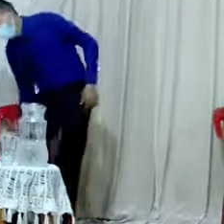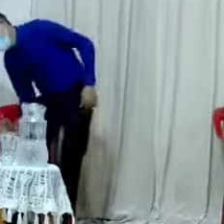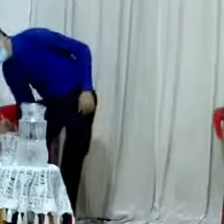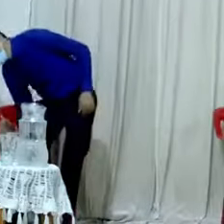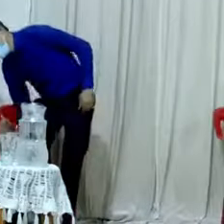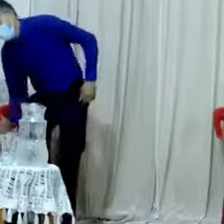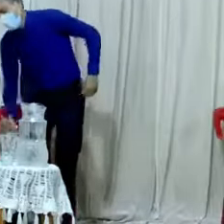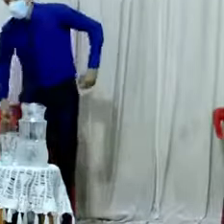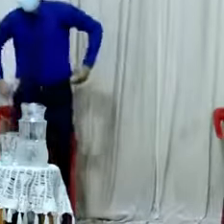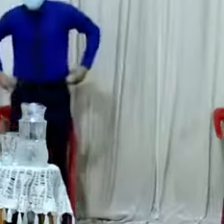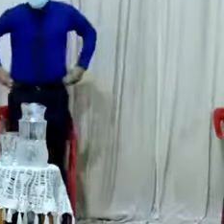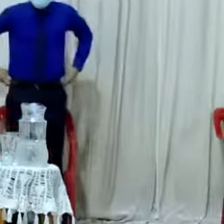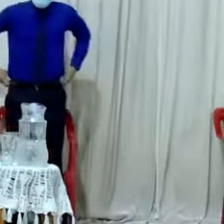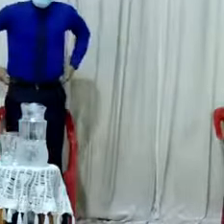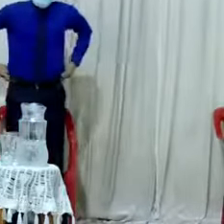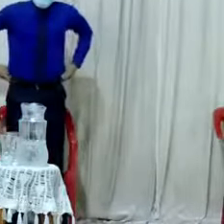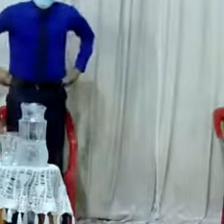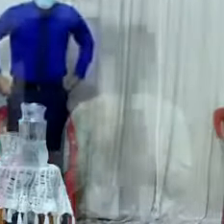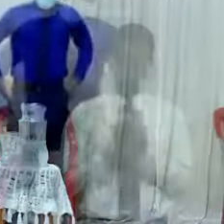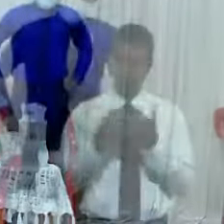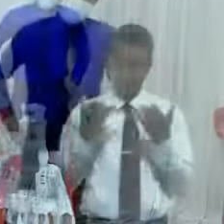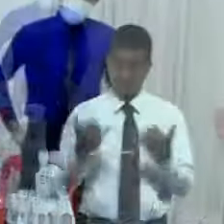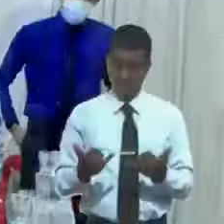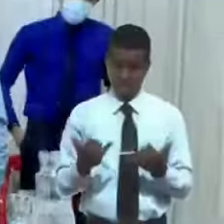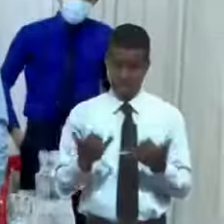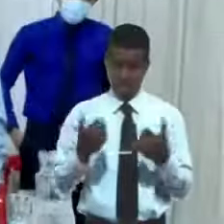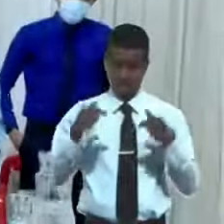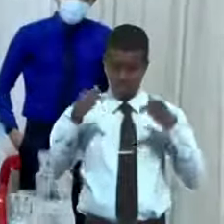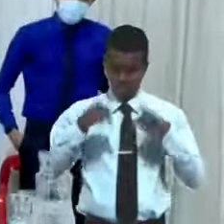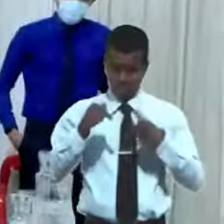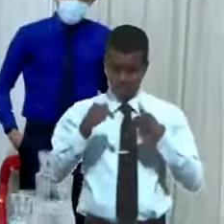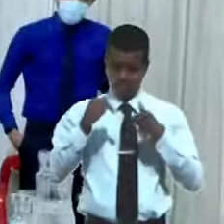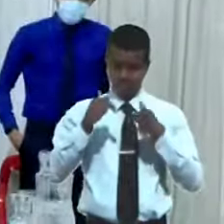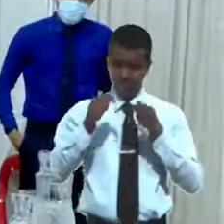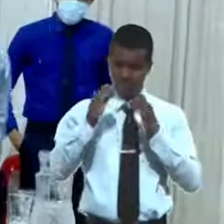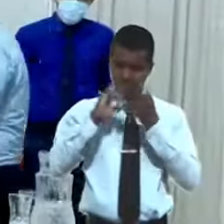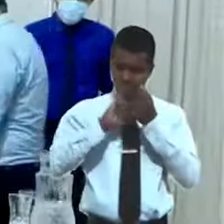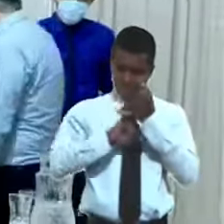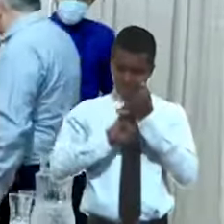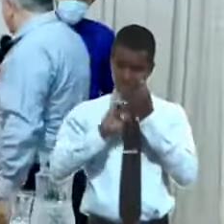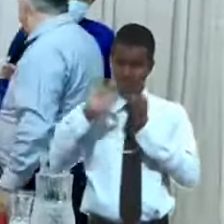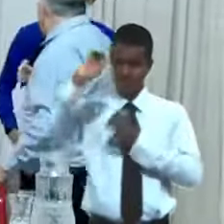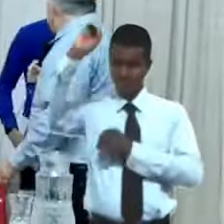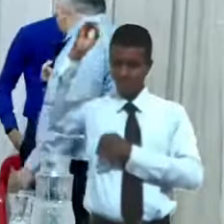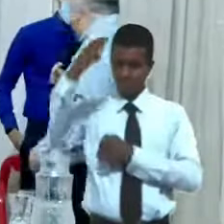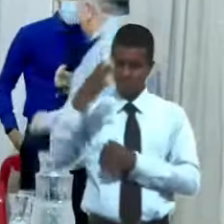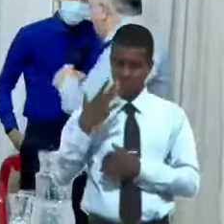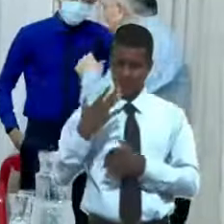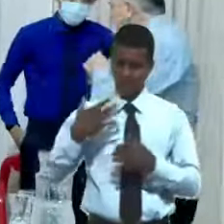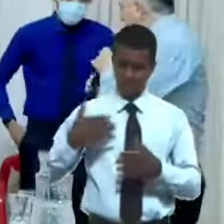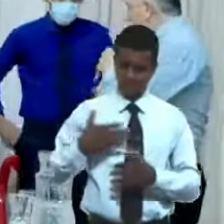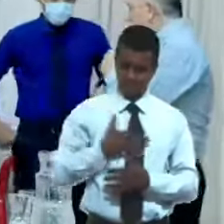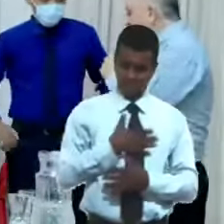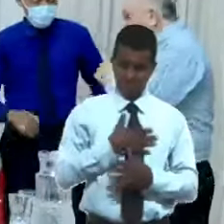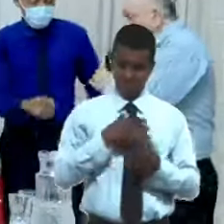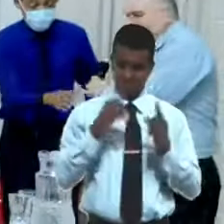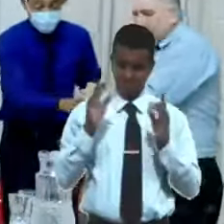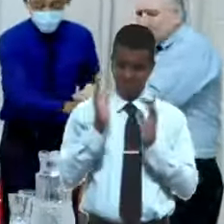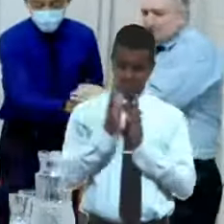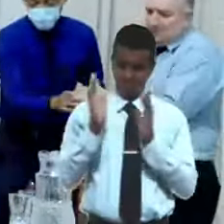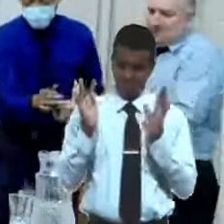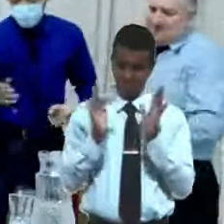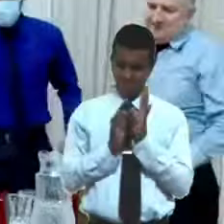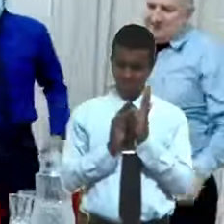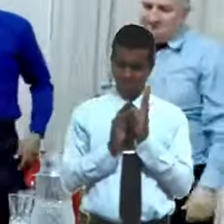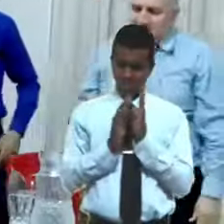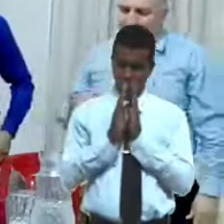ahora estamos aquí dependemos de ti de tu gracia y de tu misericordia Señor Jesús sacianos de